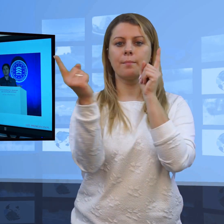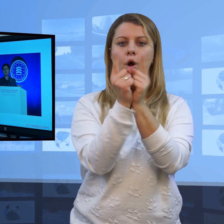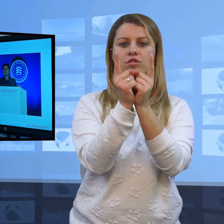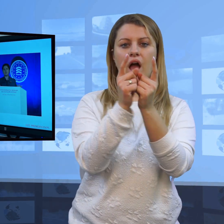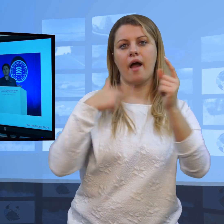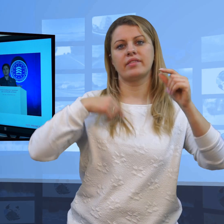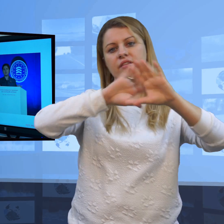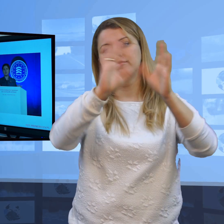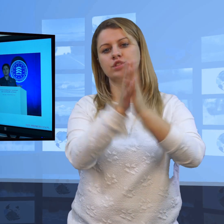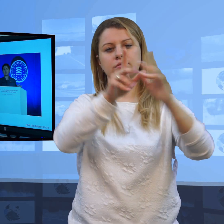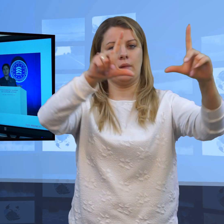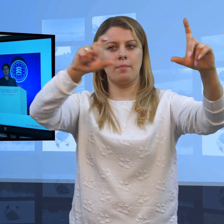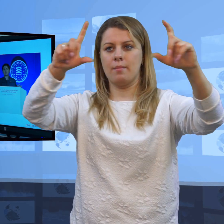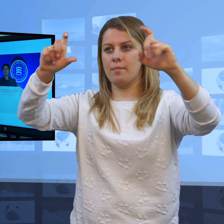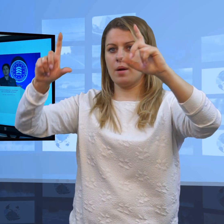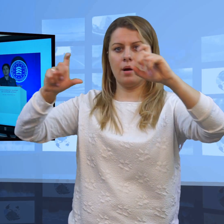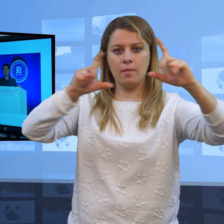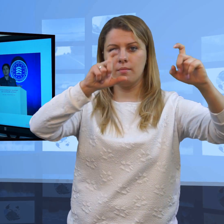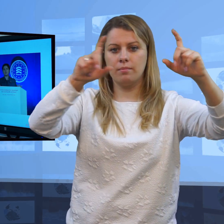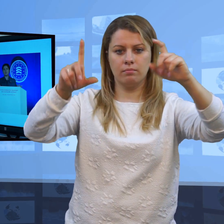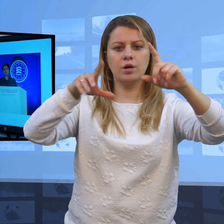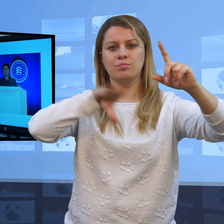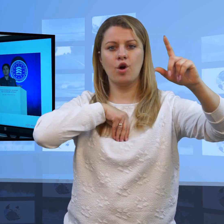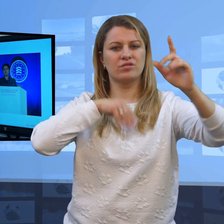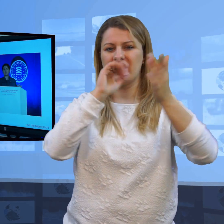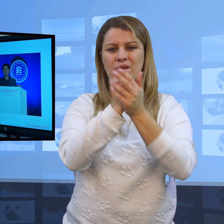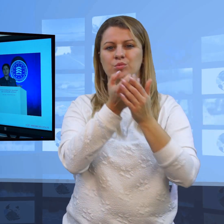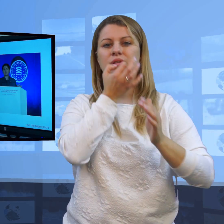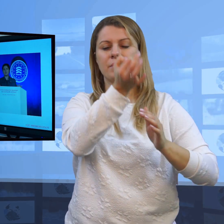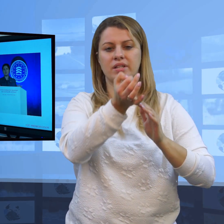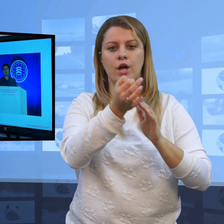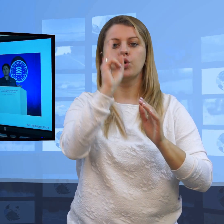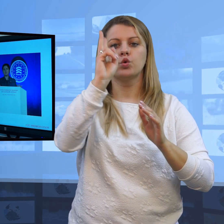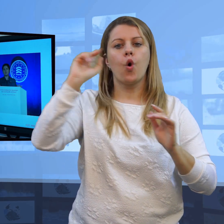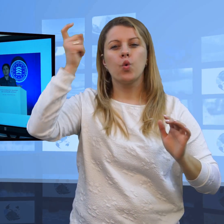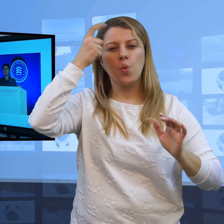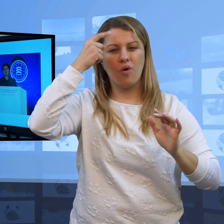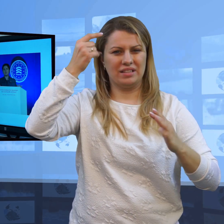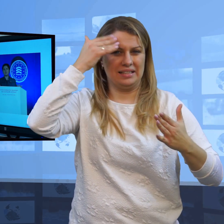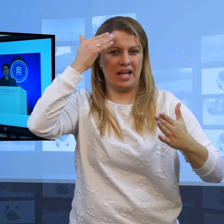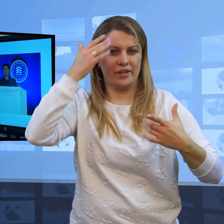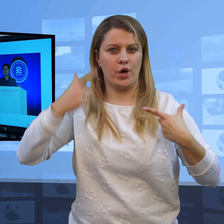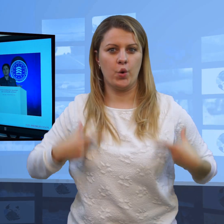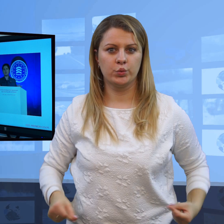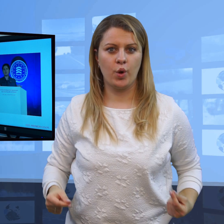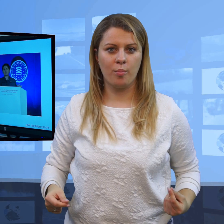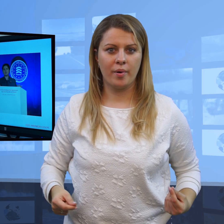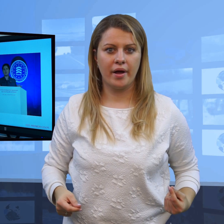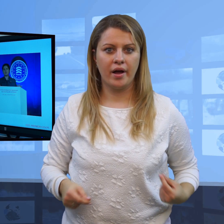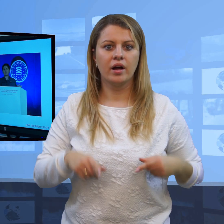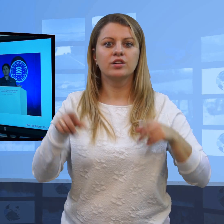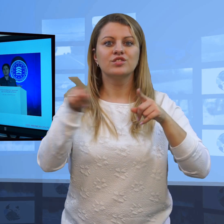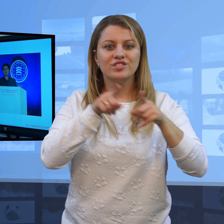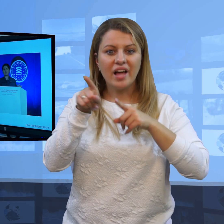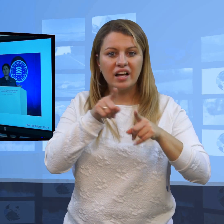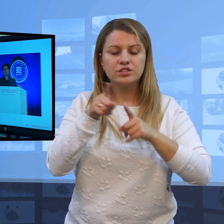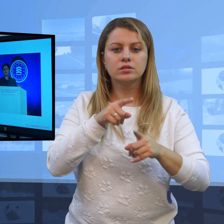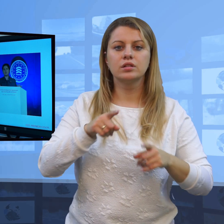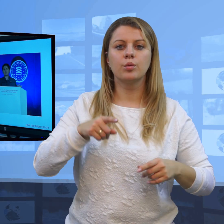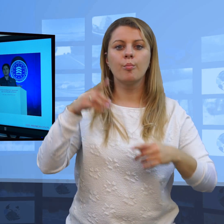Możesz mu zrobić zdjęcie, albo nagrać. I nie musisz go pytać o zgodę, czy możesz taką informację, czy taki